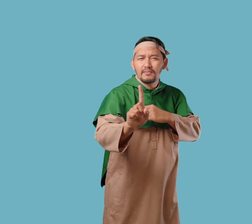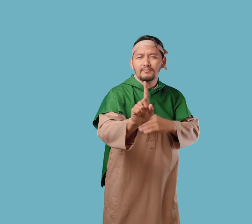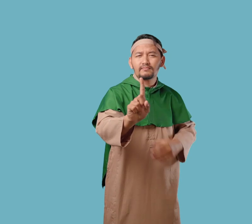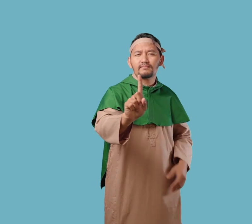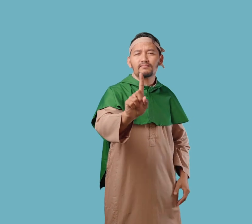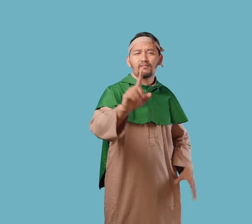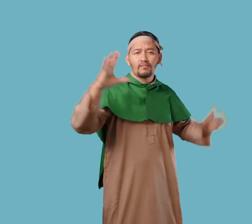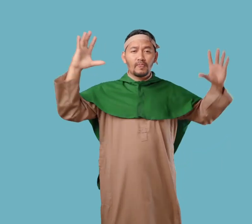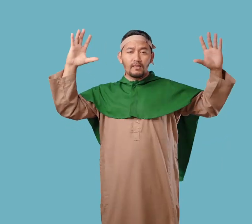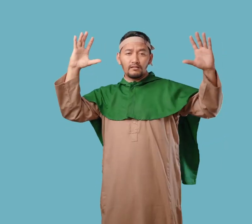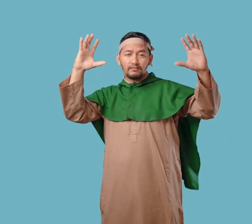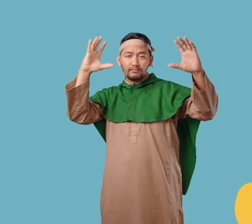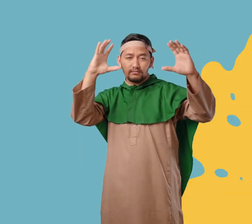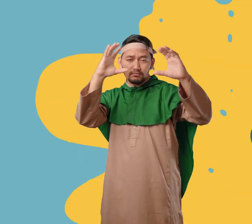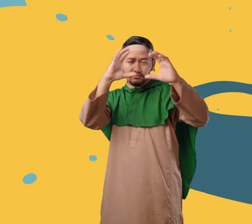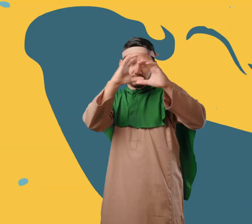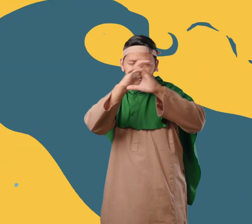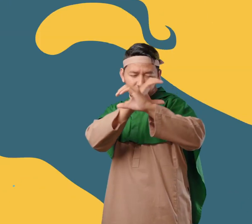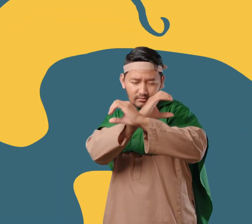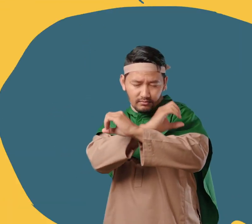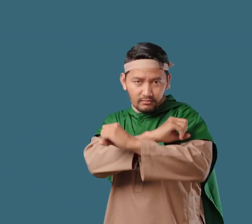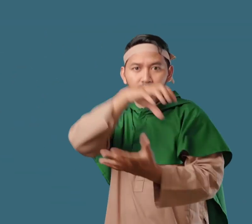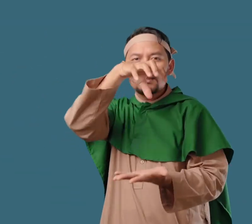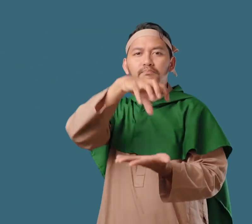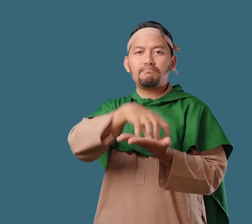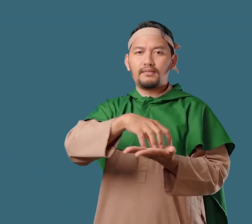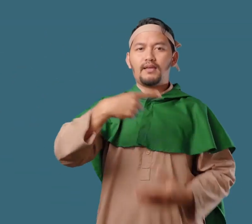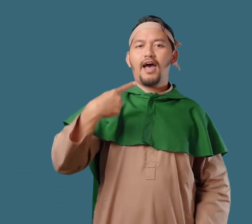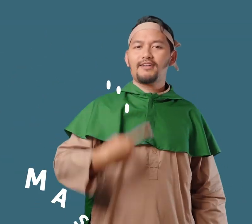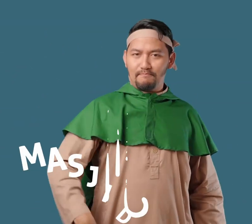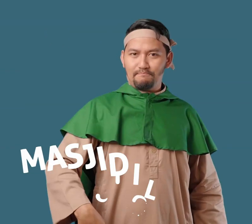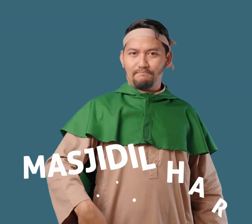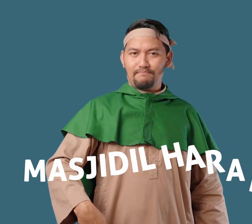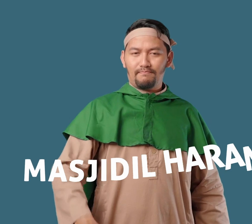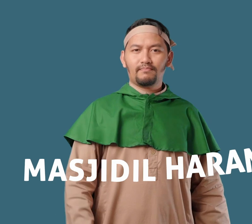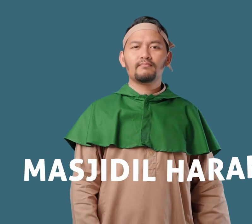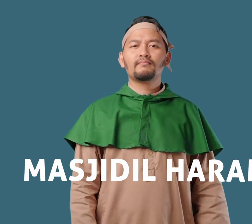Muhammad diberangkatkan oleh Allah Dari Masjidil Haram di kota Mekah